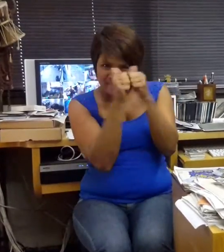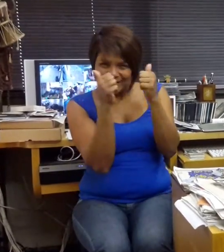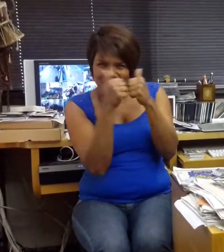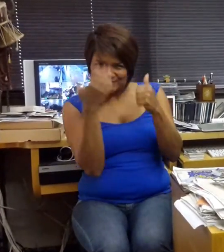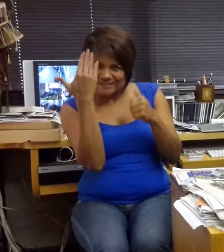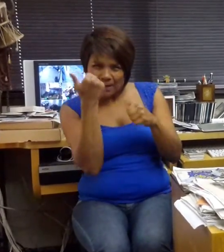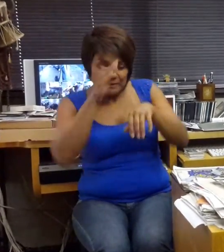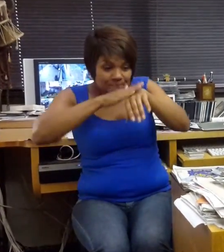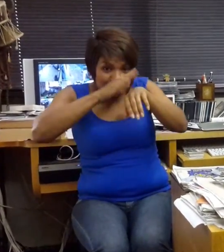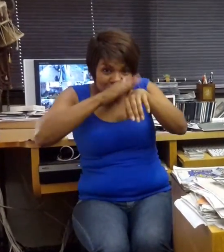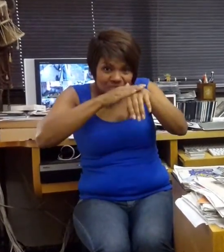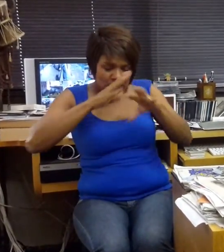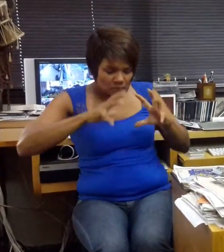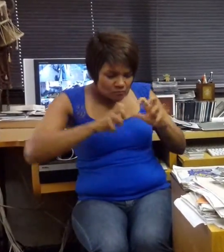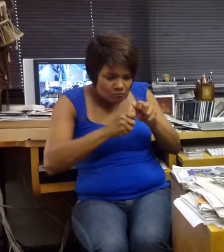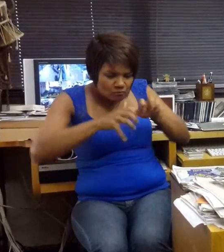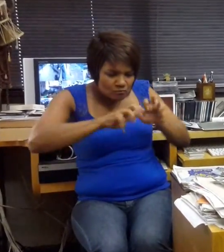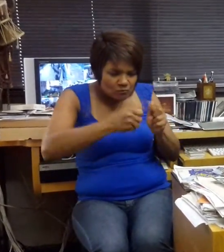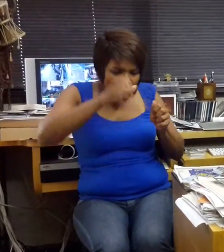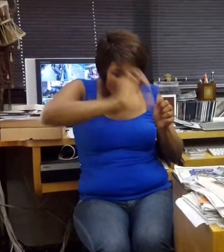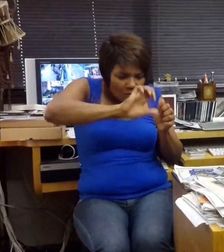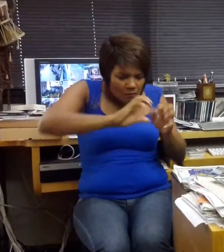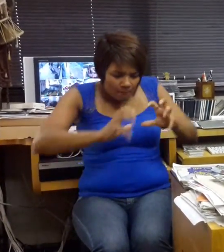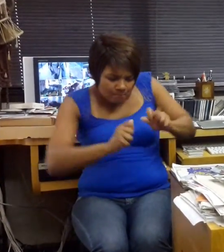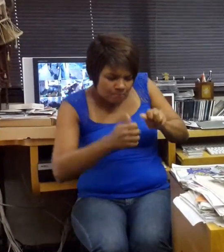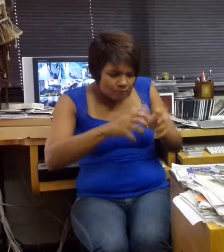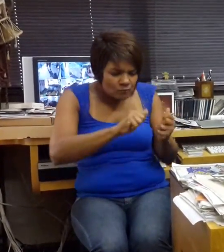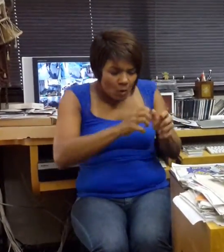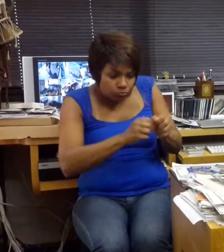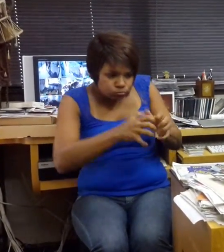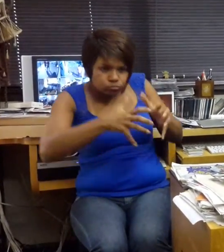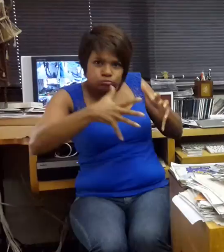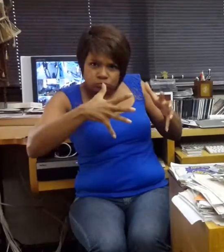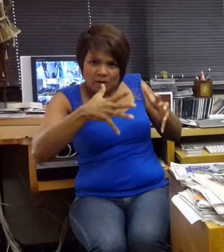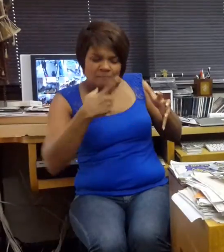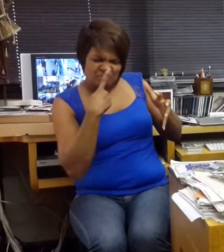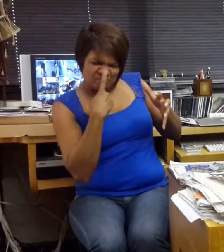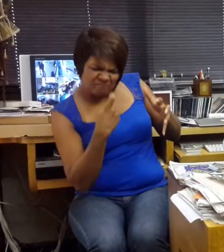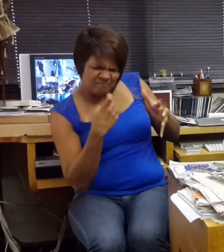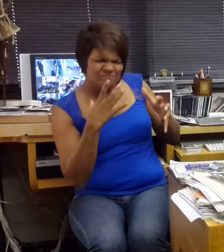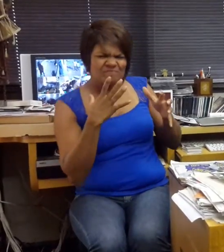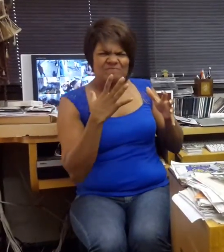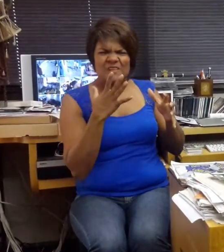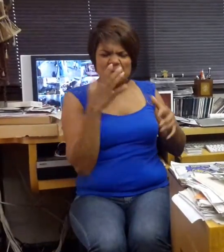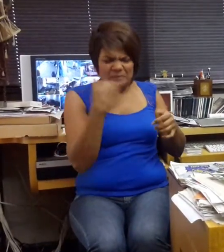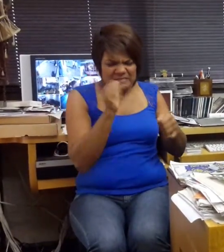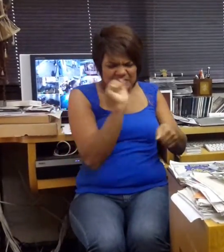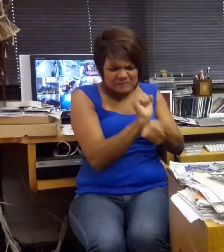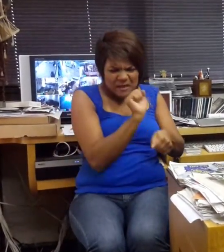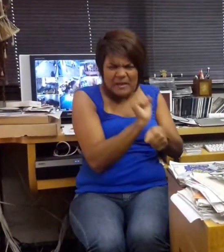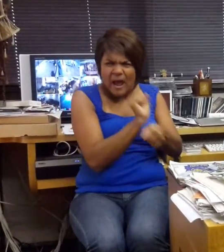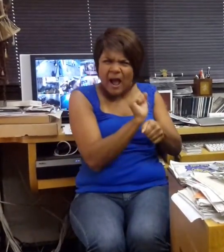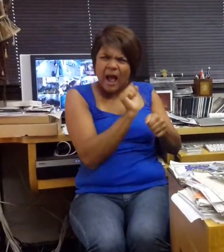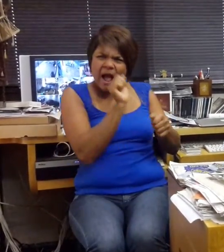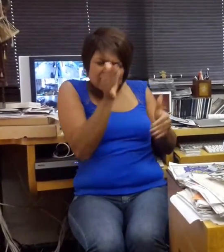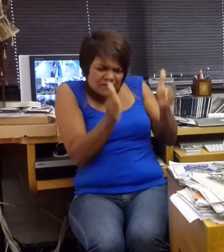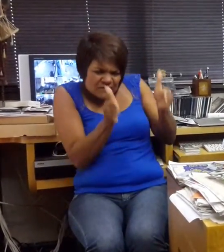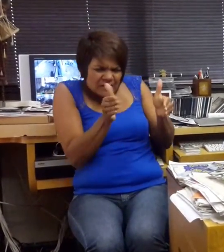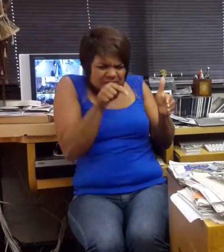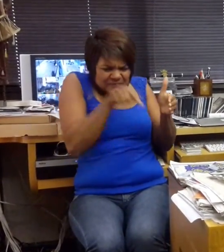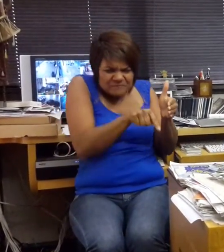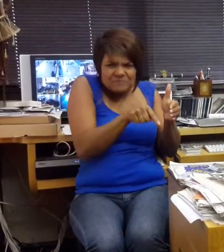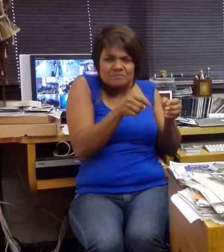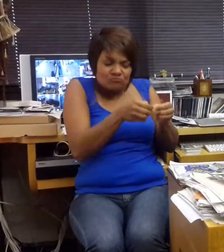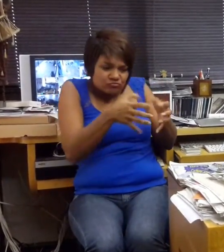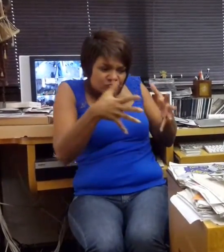age, o cheiro não é nada agradável, nem o gosto. Contudo, é uma fase necessária para que